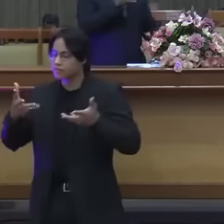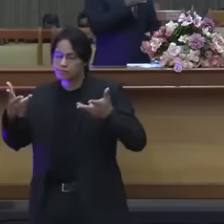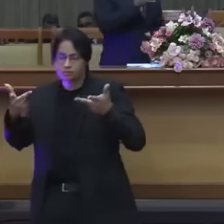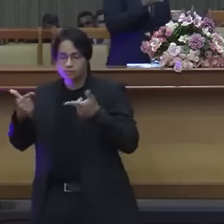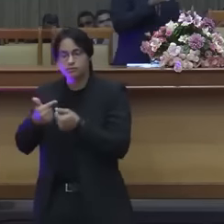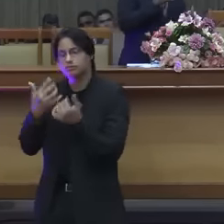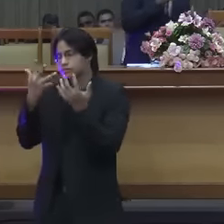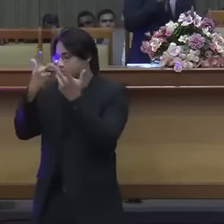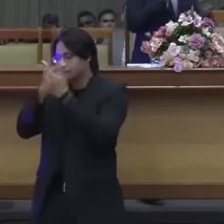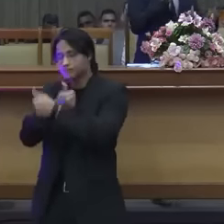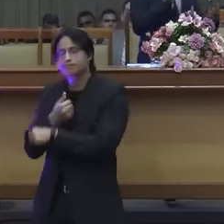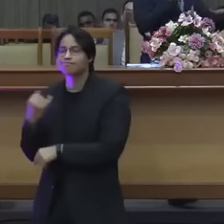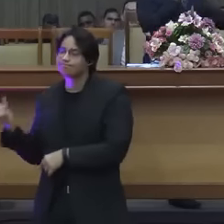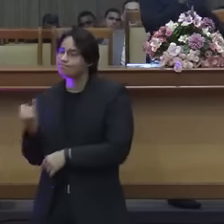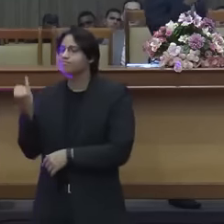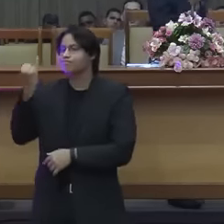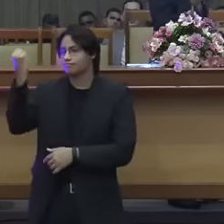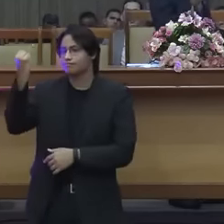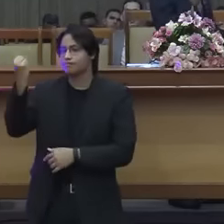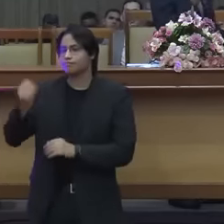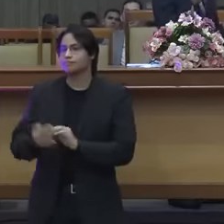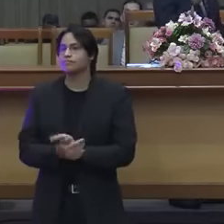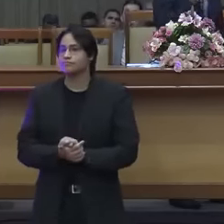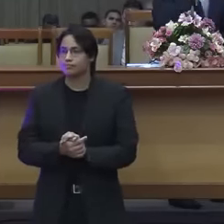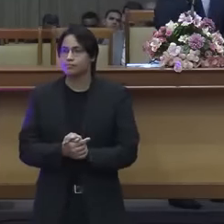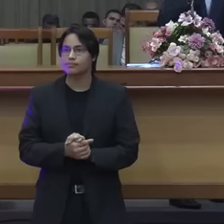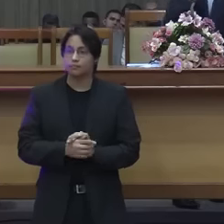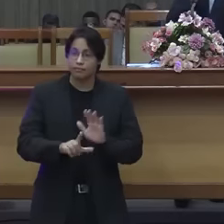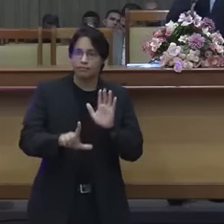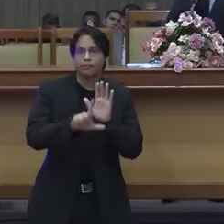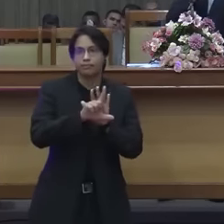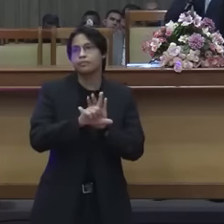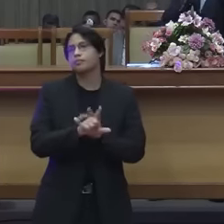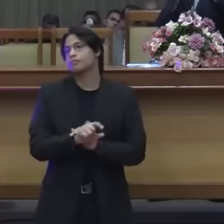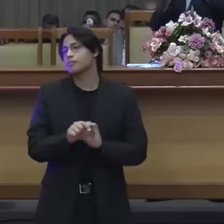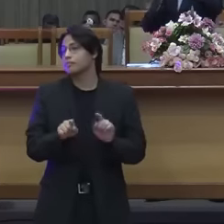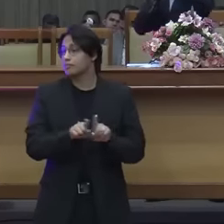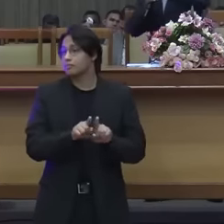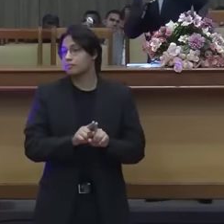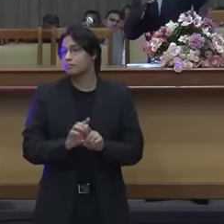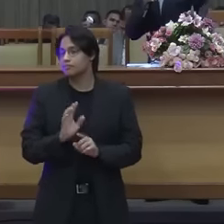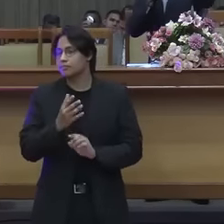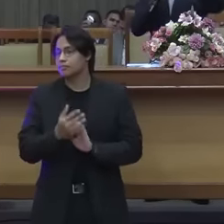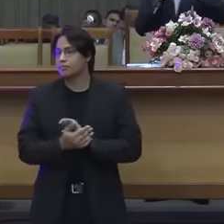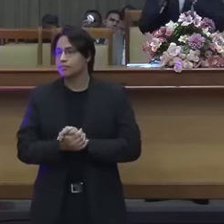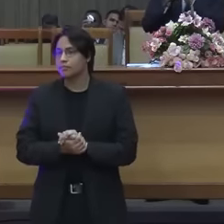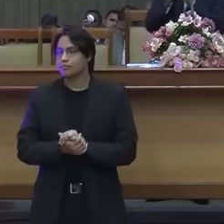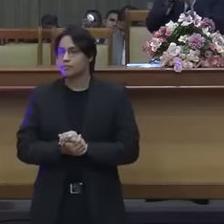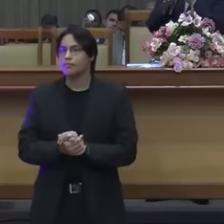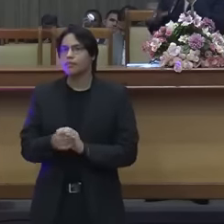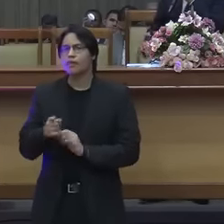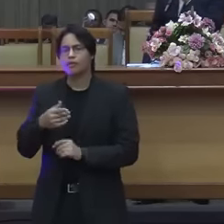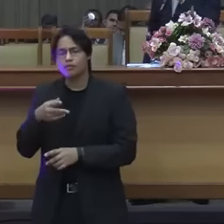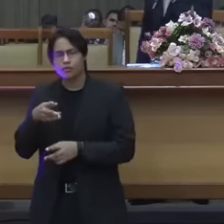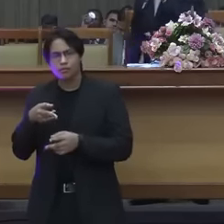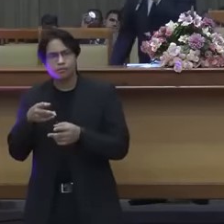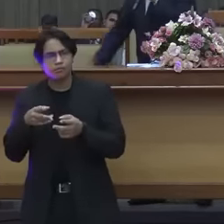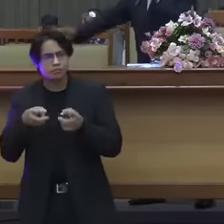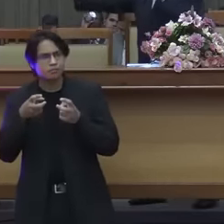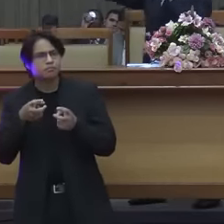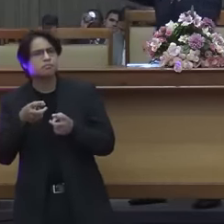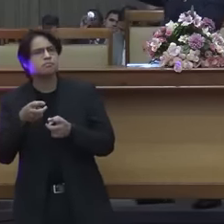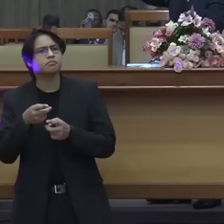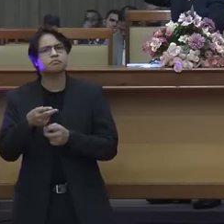importante, até na lei. Tem irmãos, eu vejo aí na internet, o pessoal pregando, dizendo,